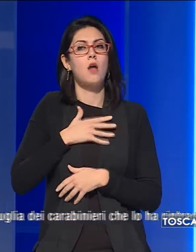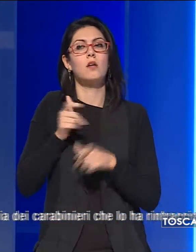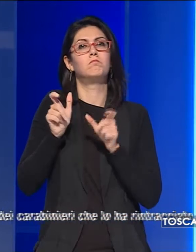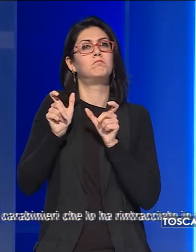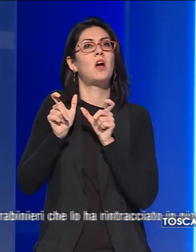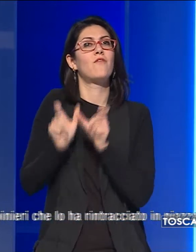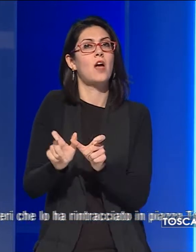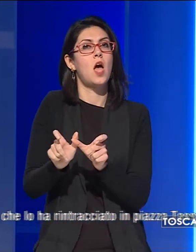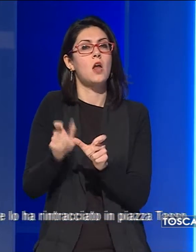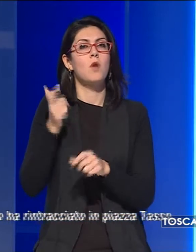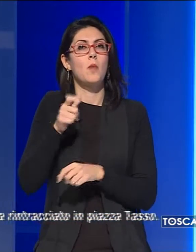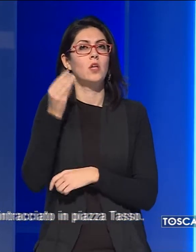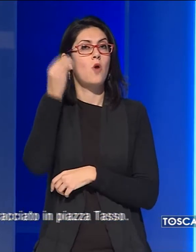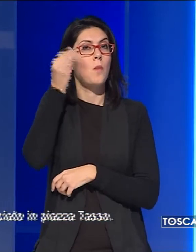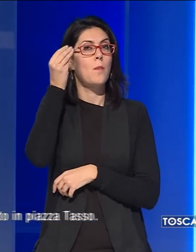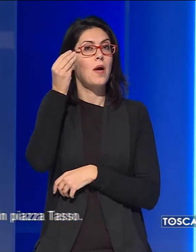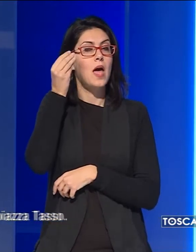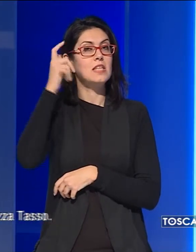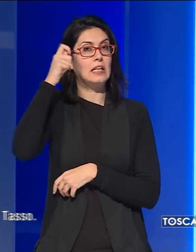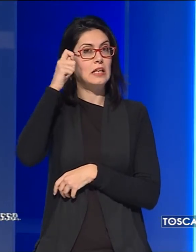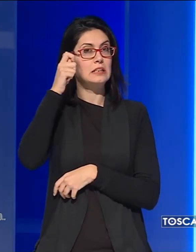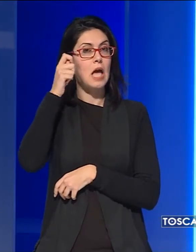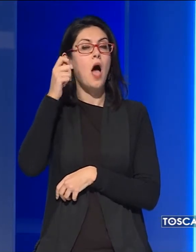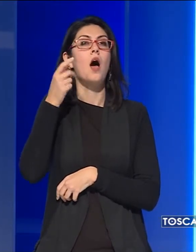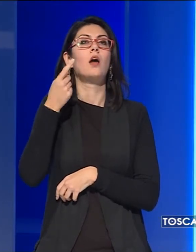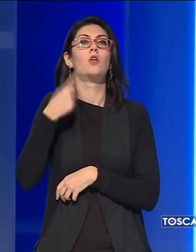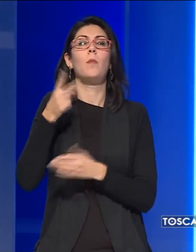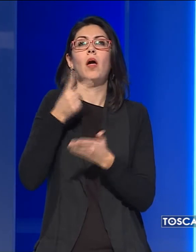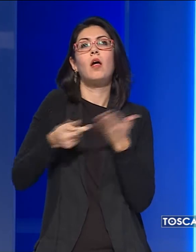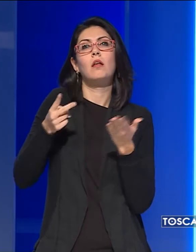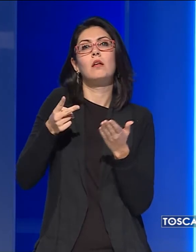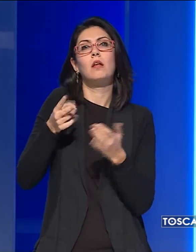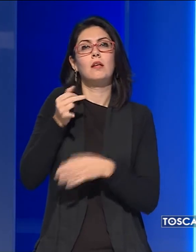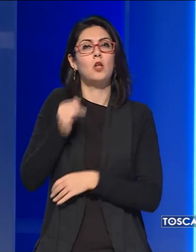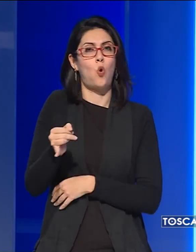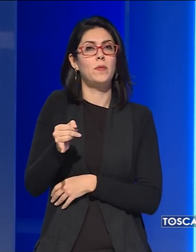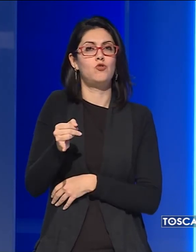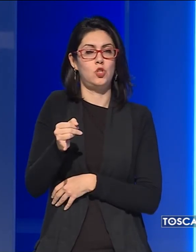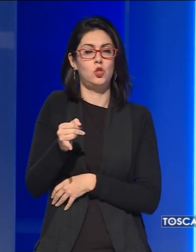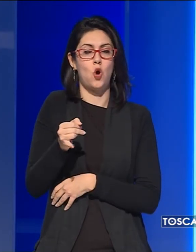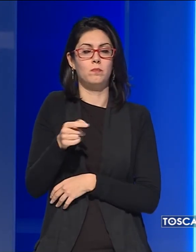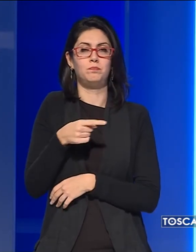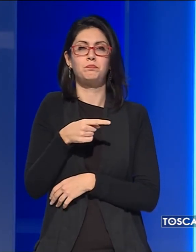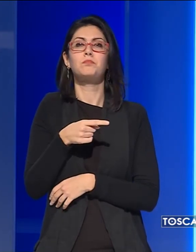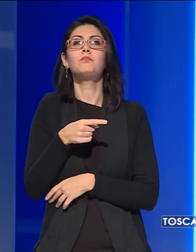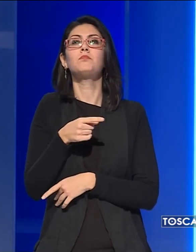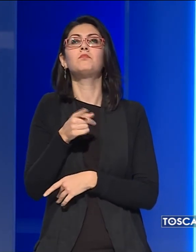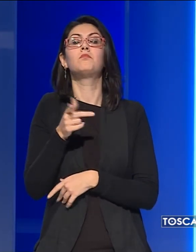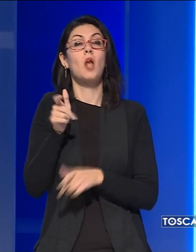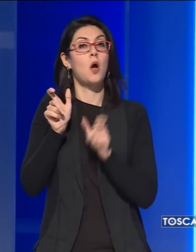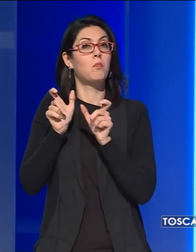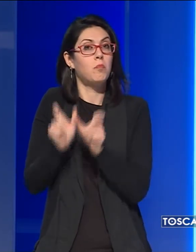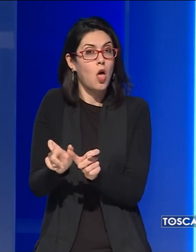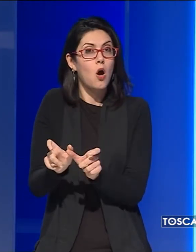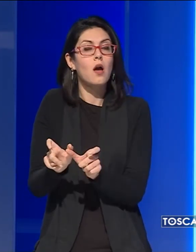a fermo di indiziato di delitto per tentato omicidio. A bloccarlo sulla base di